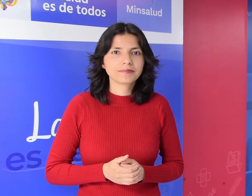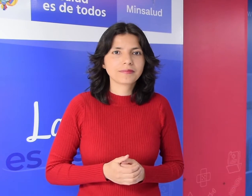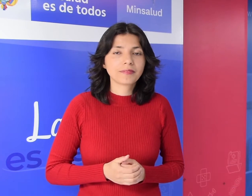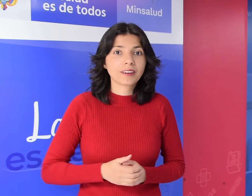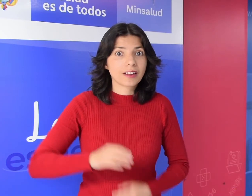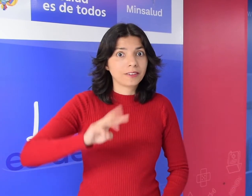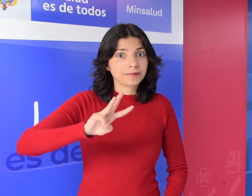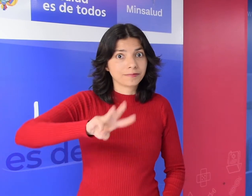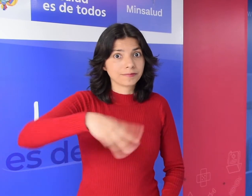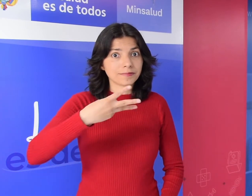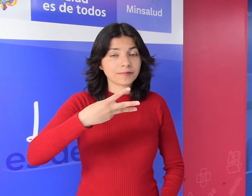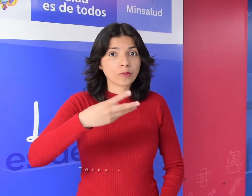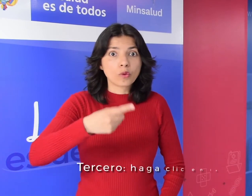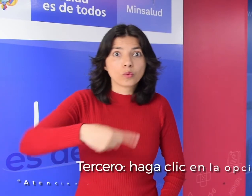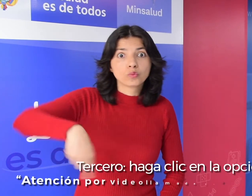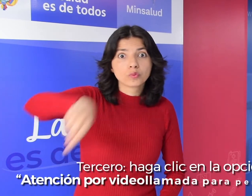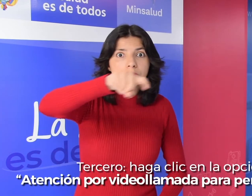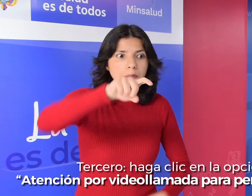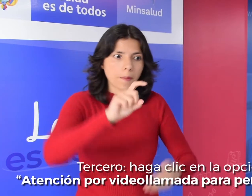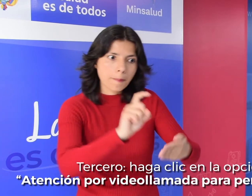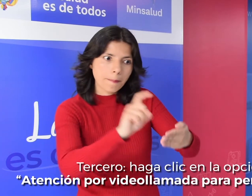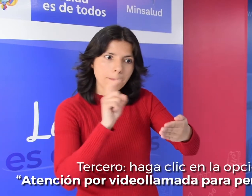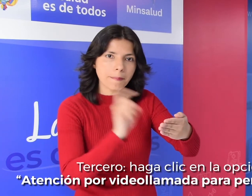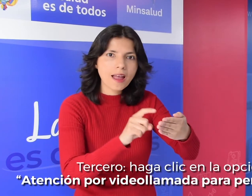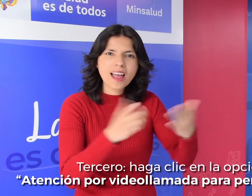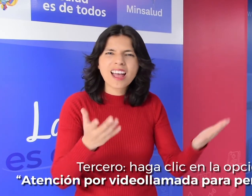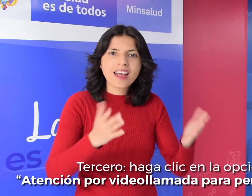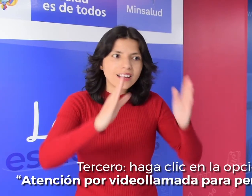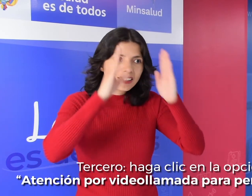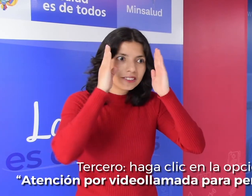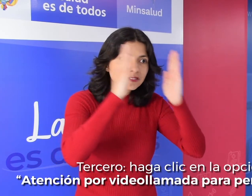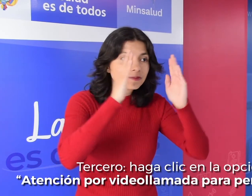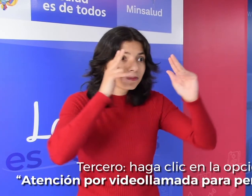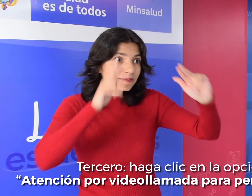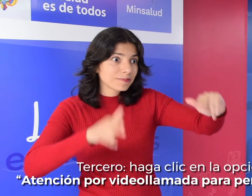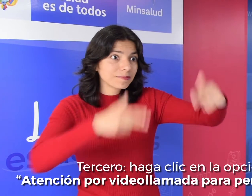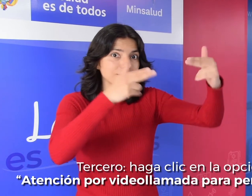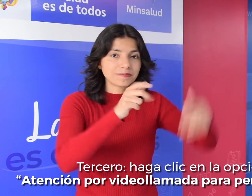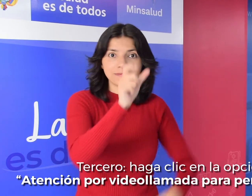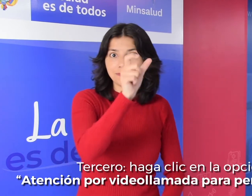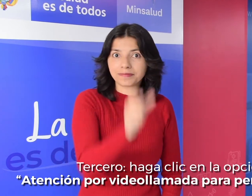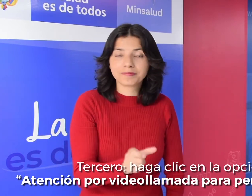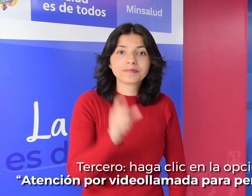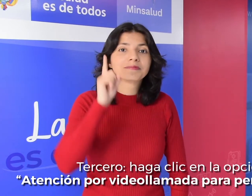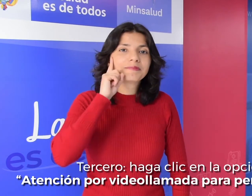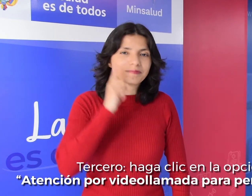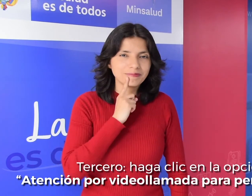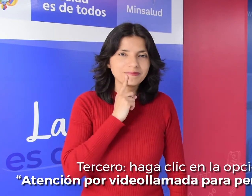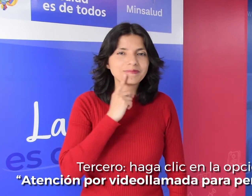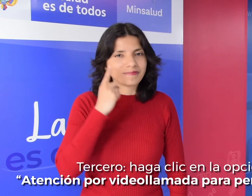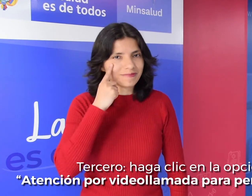Tercero, haga clic en la opción Atención por videollamada para persona sorda.